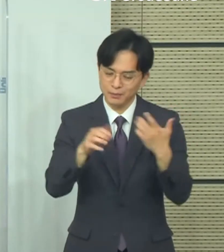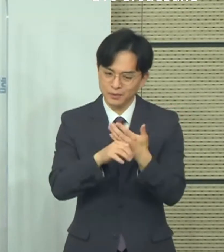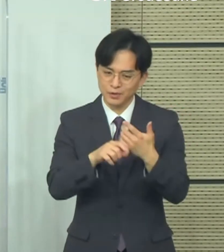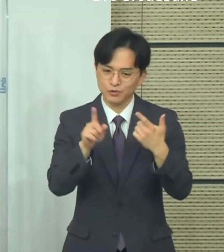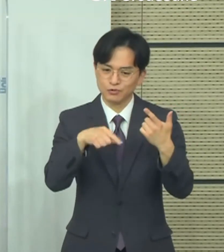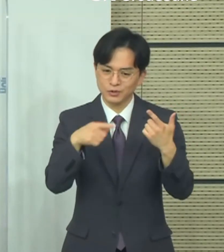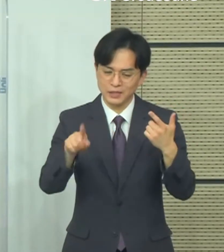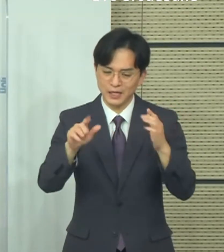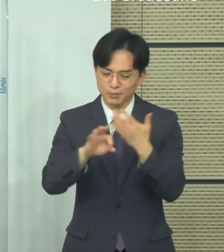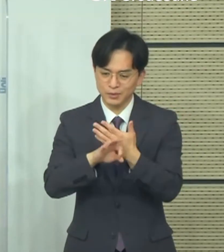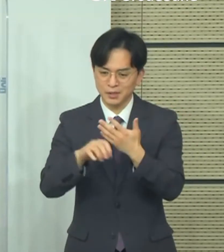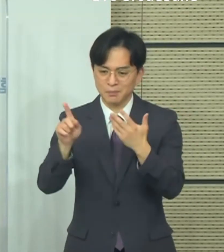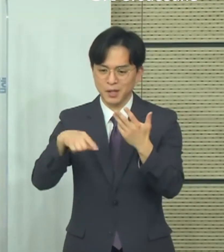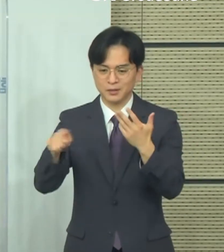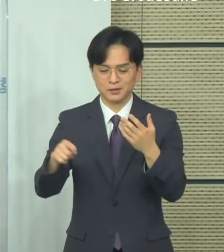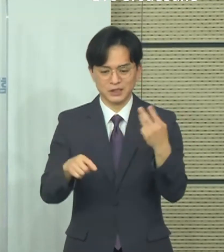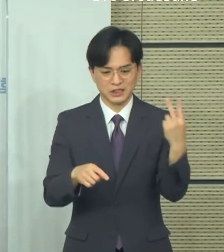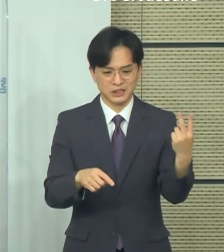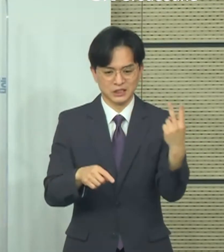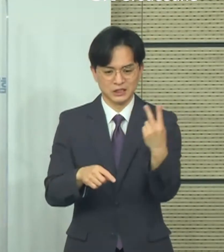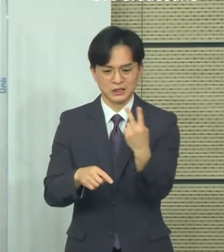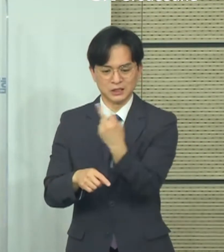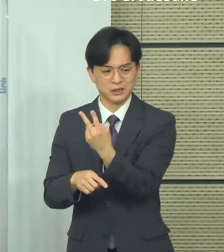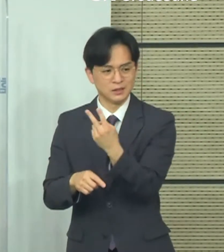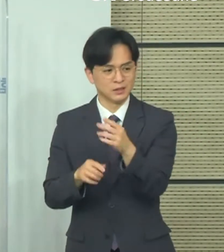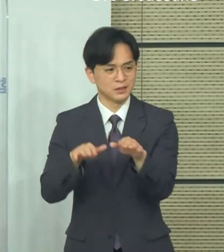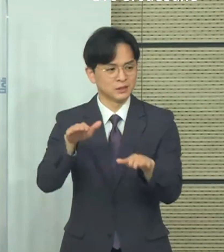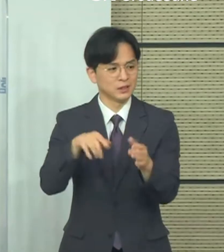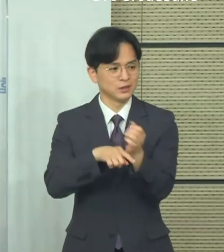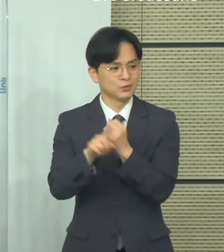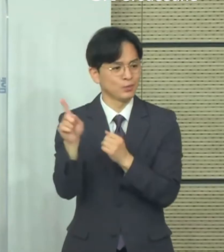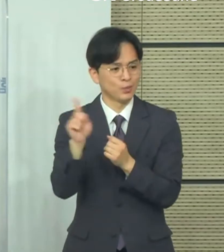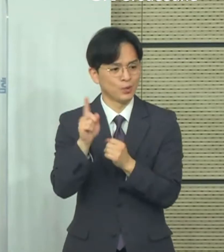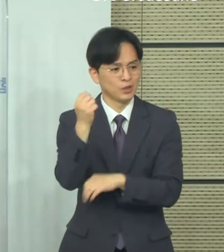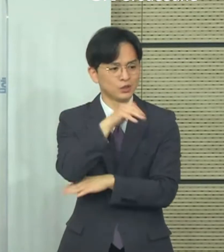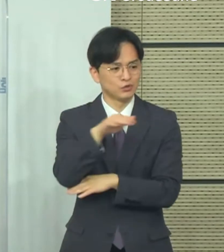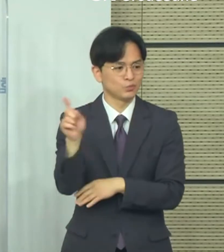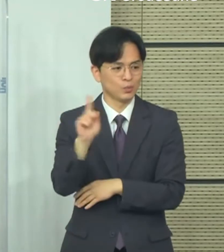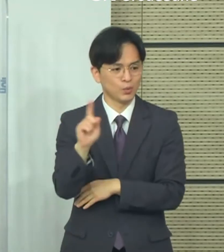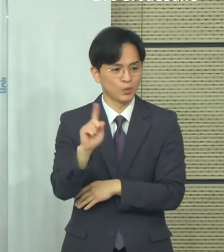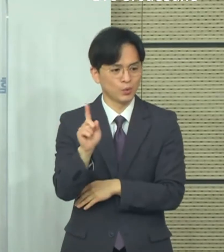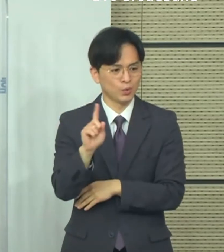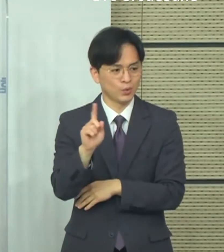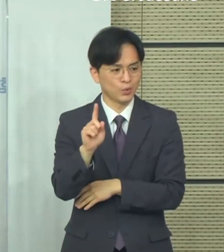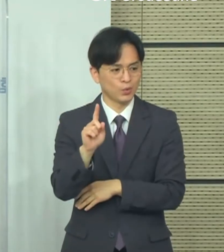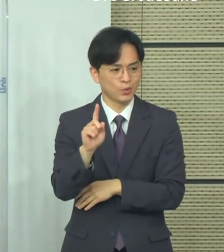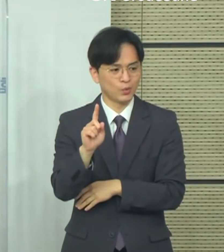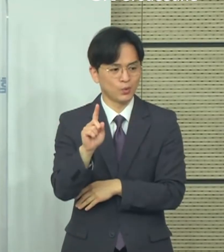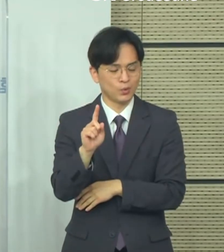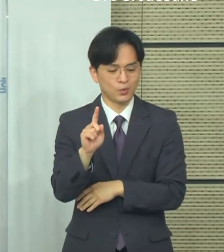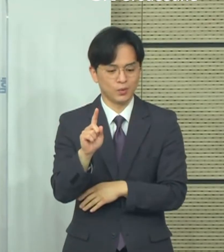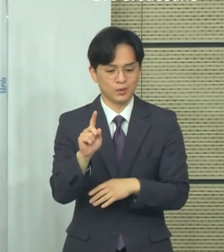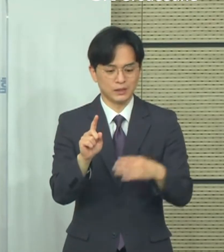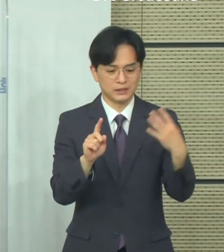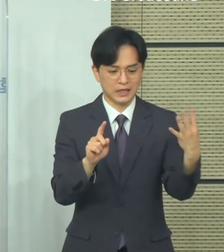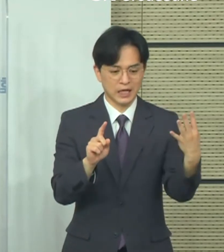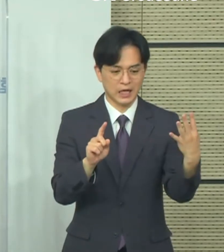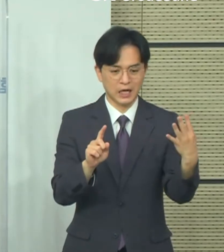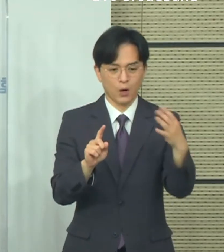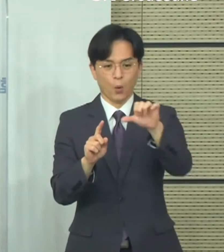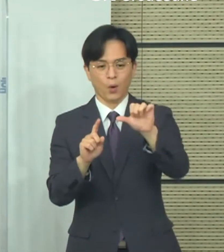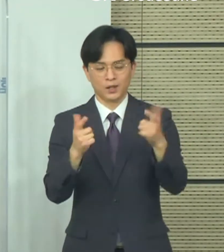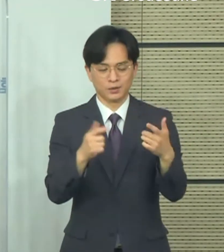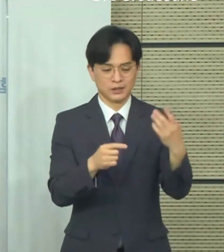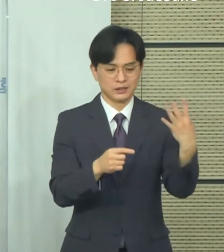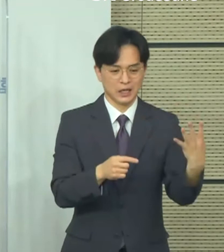많아져도 모임의 성격이 바뀌어서 그런지 감염재생산지수를 고려했을 때 2명 단위가 가장 안전한 증가보고로 보는